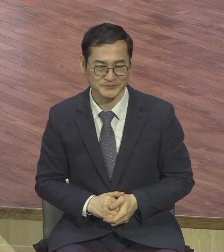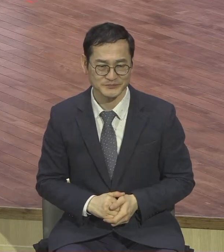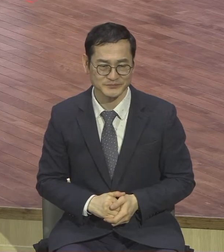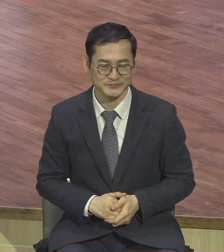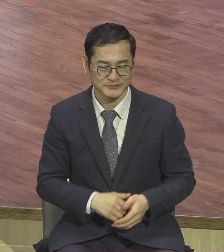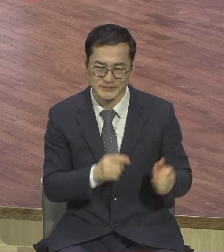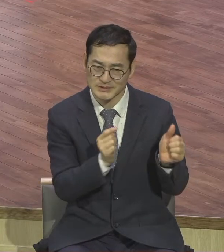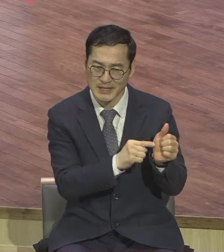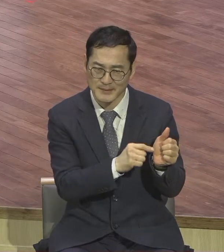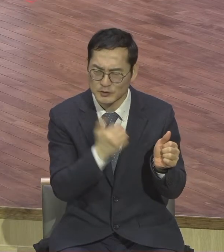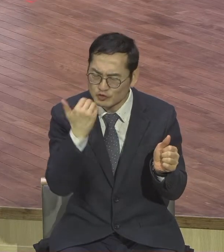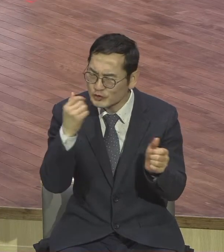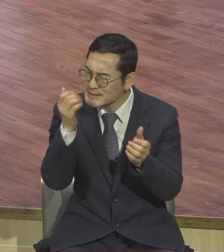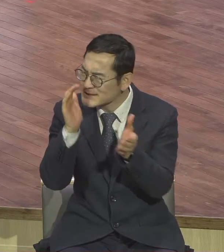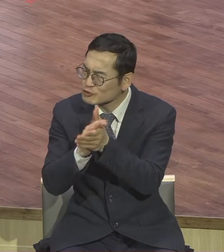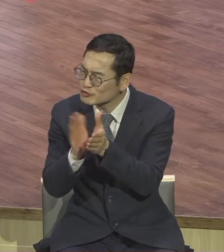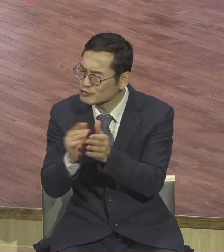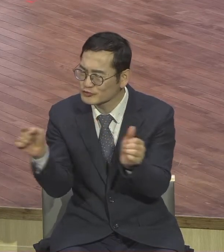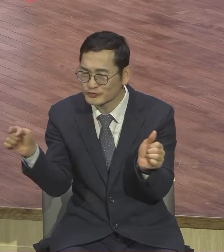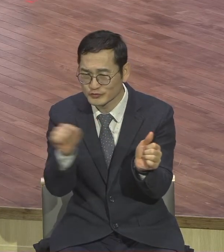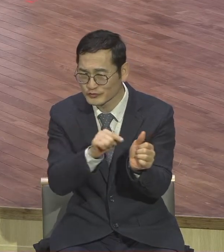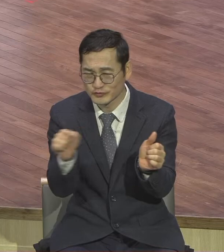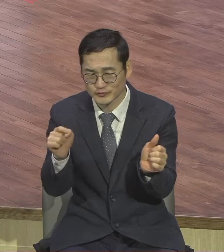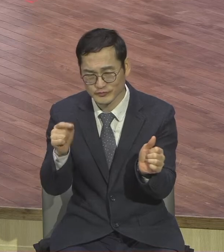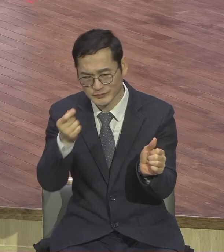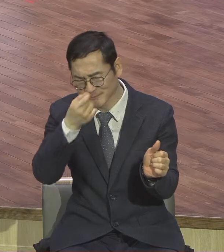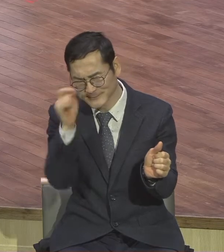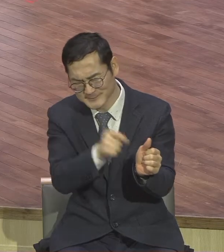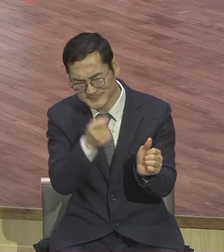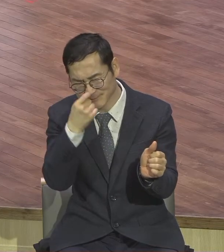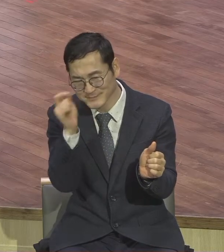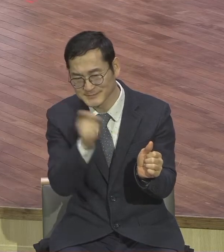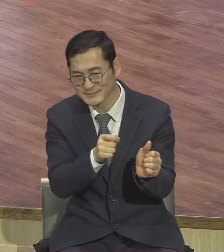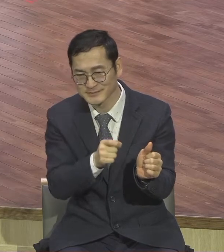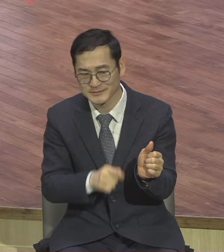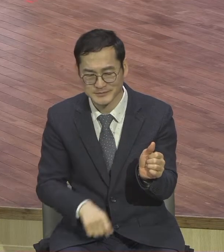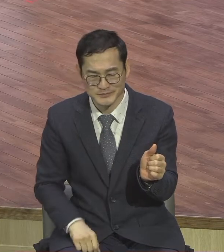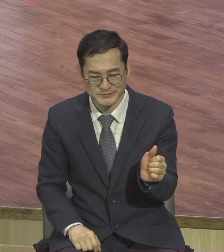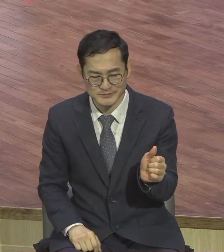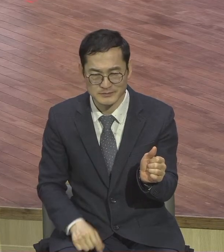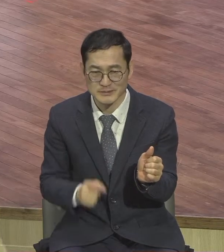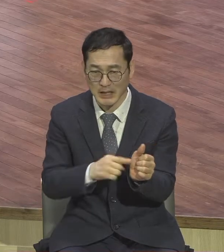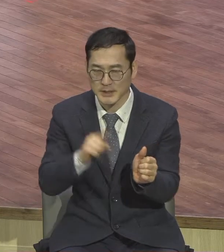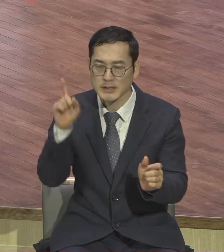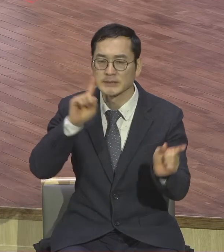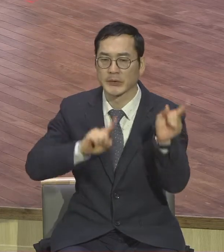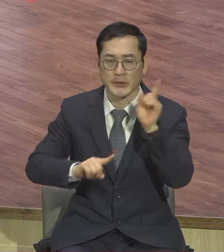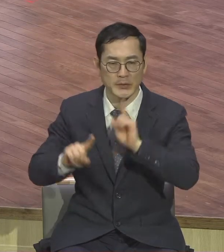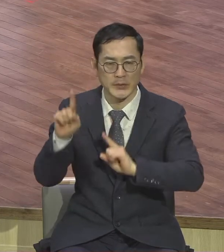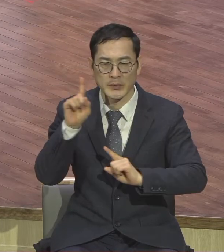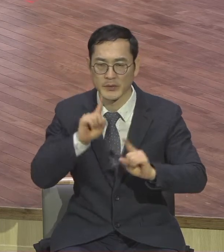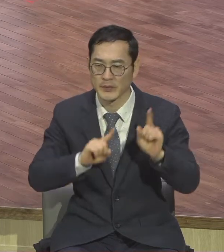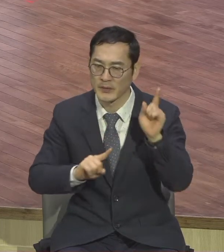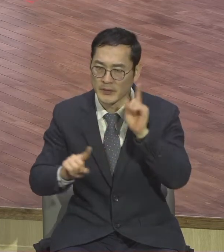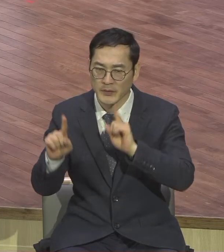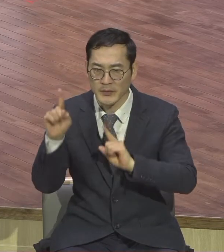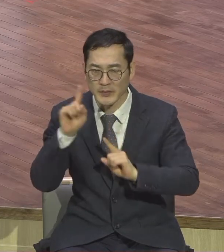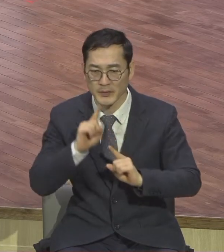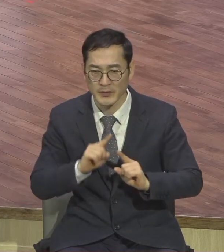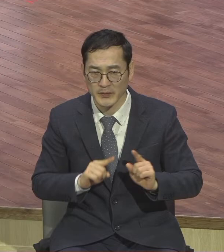하다가 모욕스러운 말을 들었어요 깊은 상처받았습니다 끝으로는 그 친구를